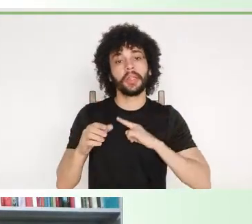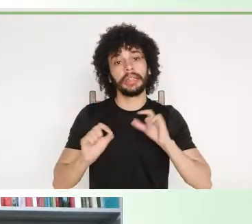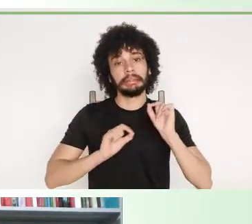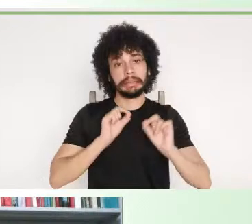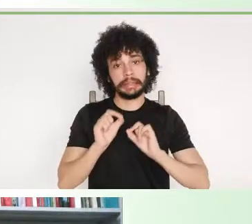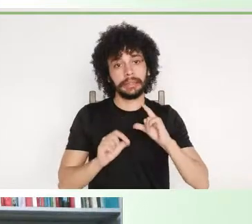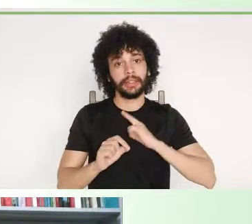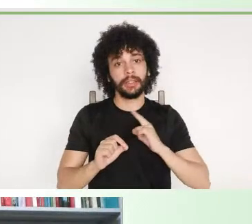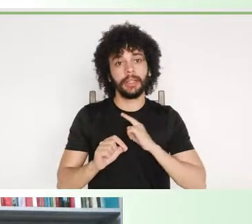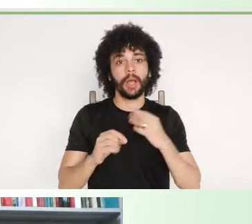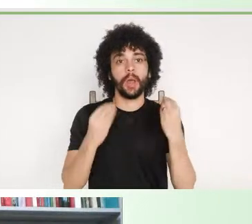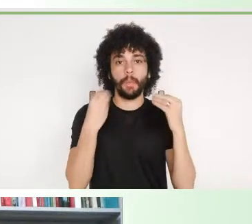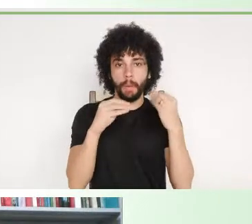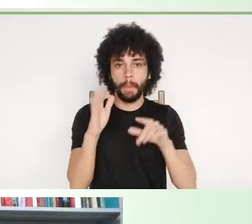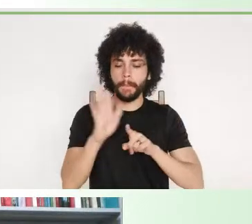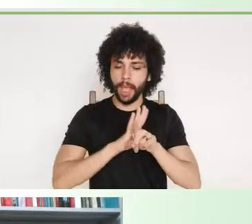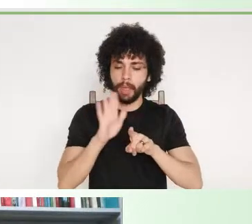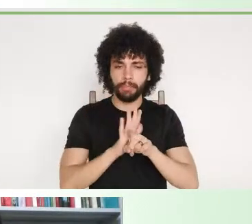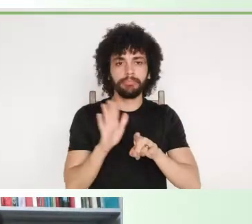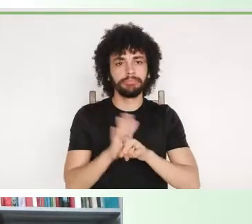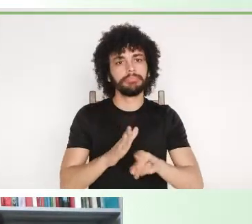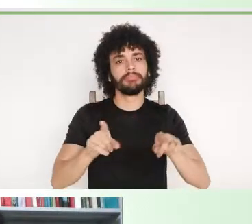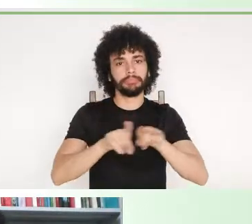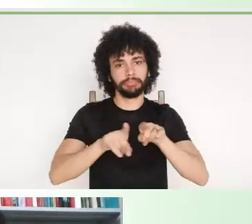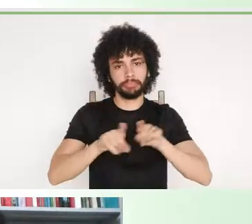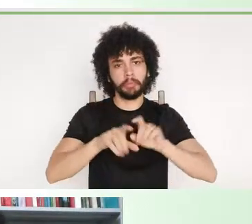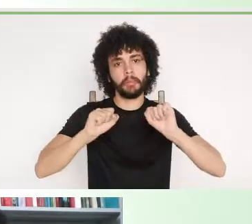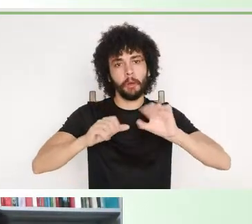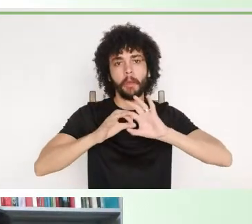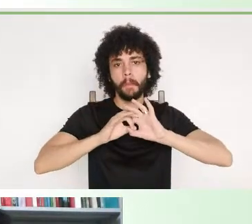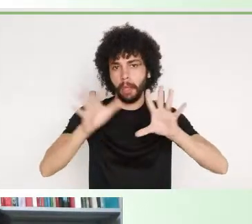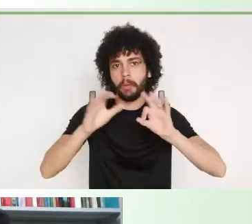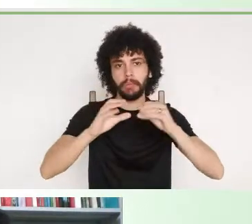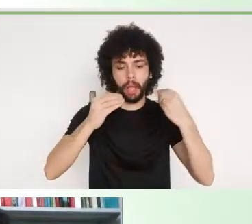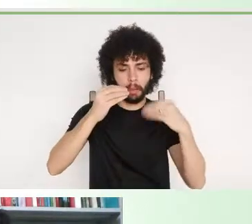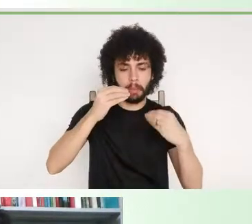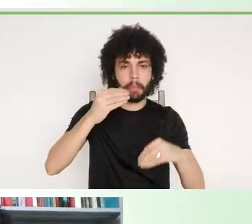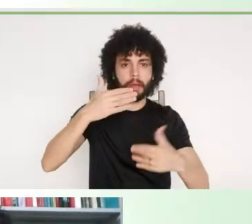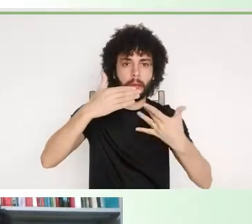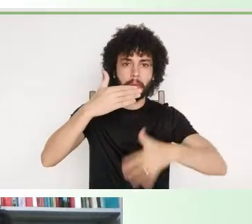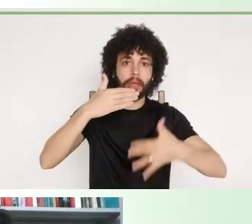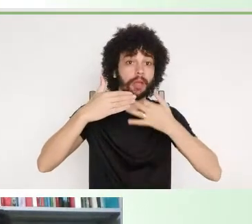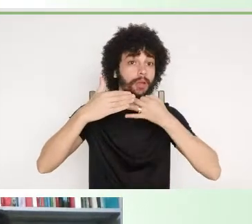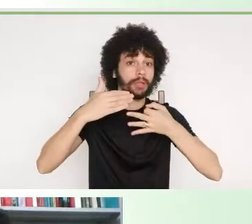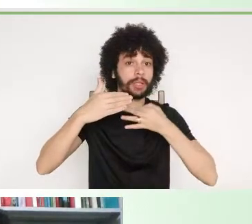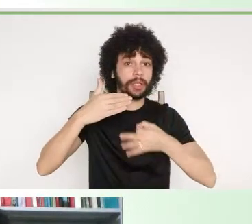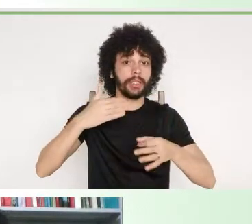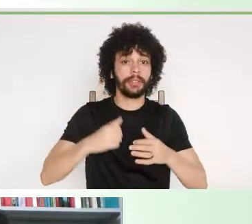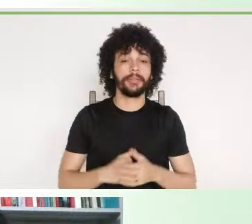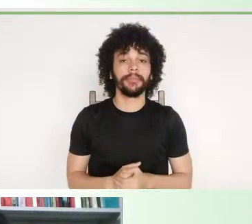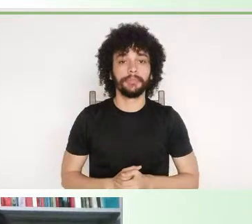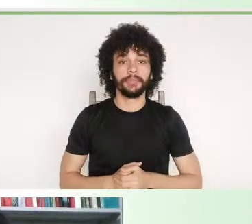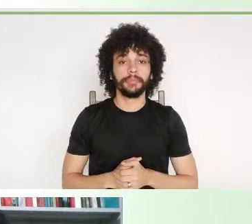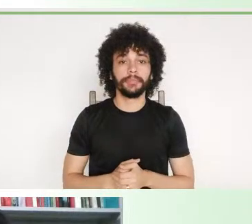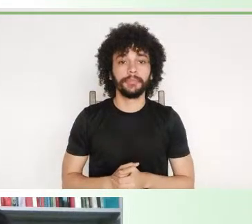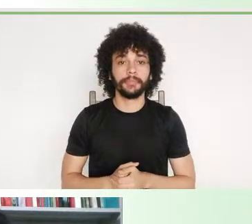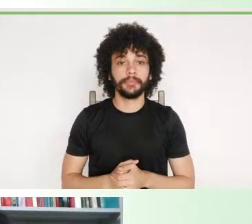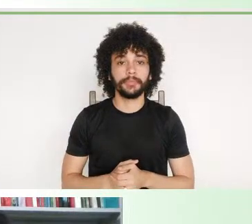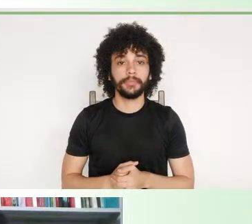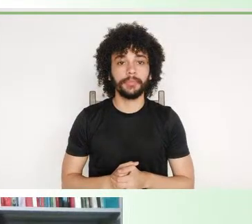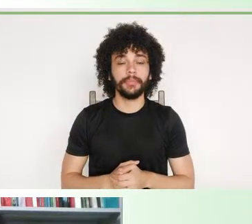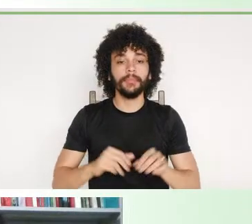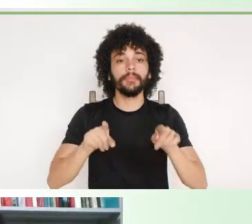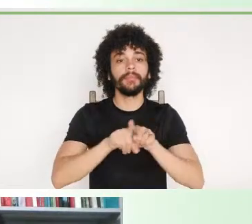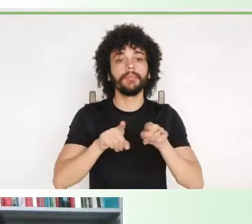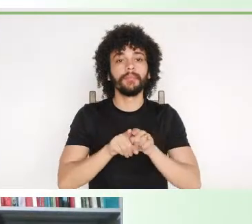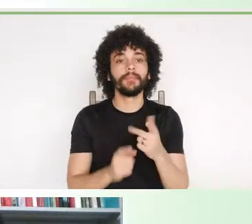alguma questão para a professora Edilza aí no chat, o momento é esse, eu peço que coloque, né? Aqui, a Nayara diz, as